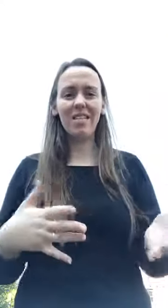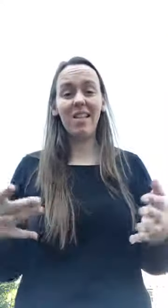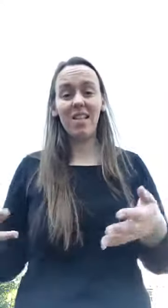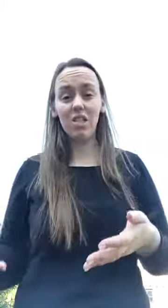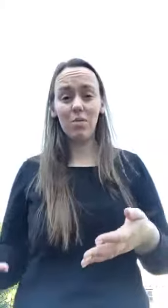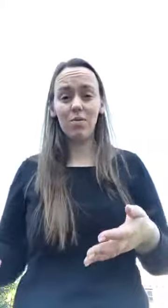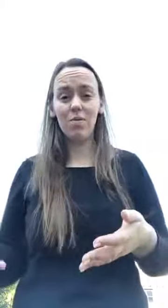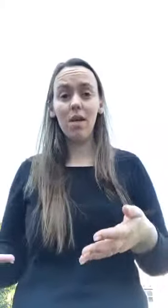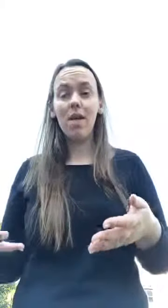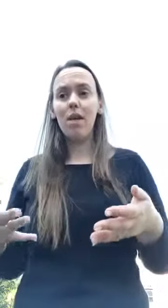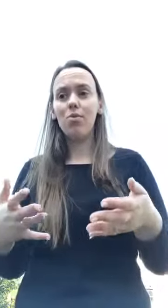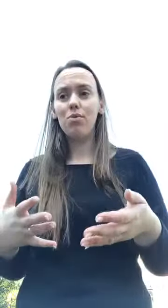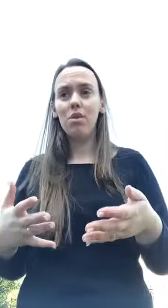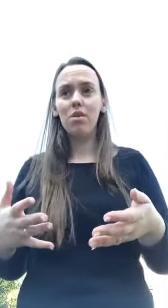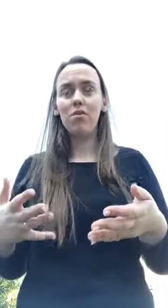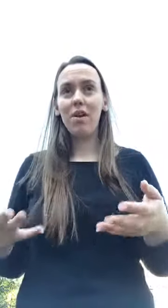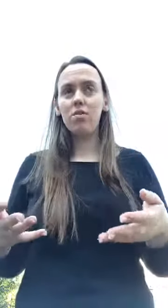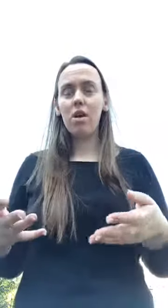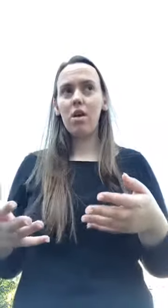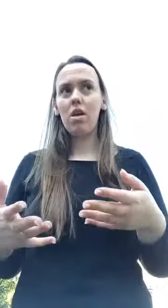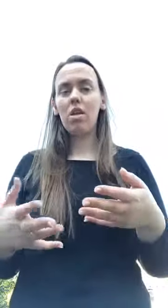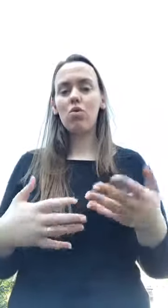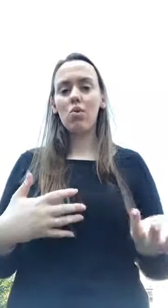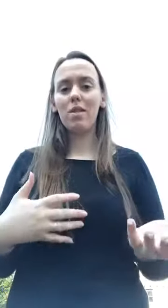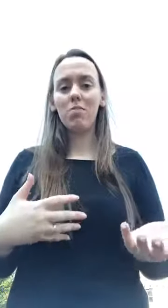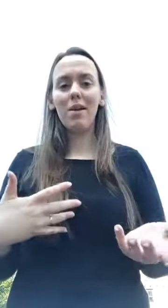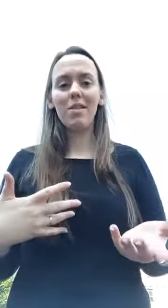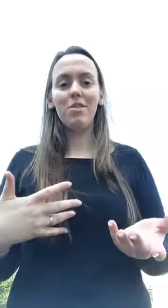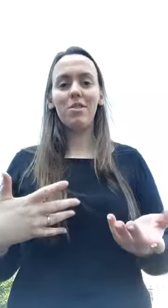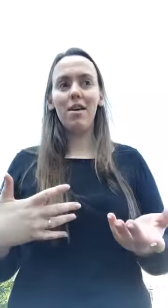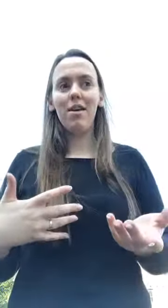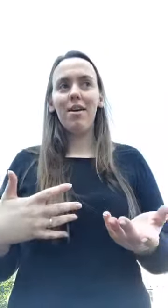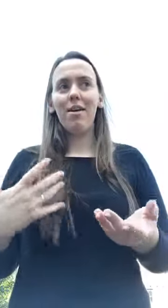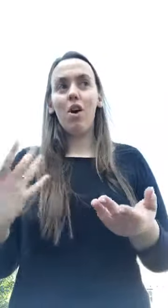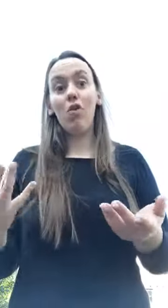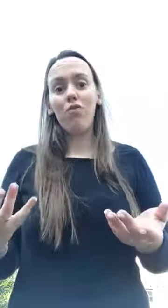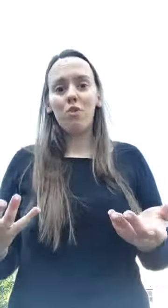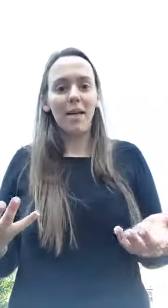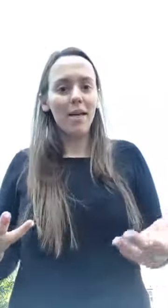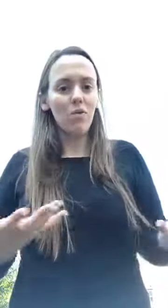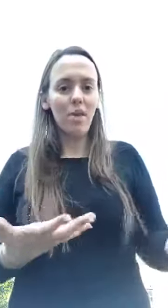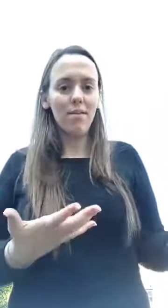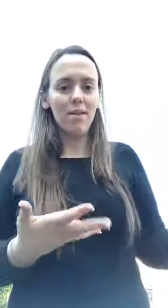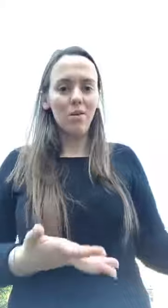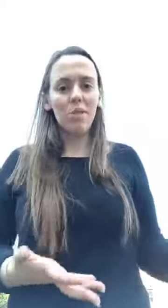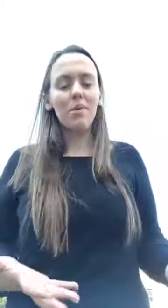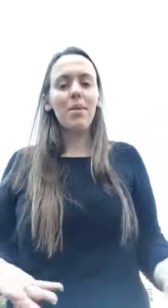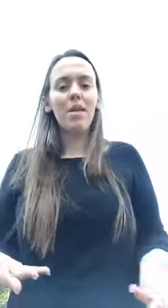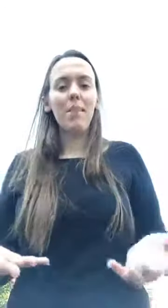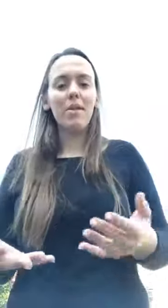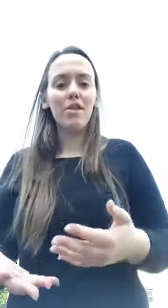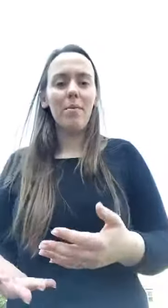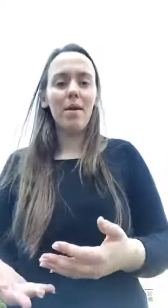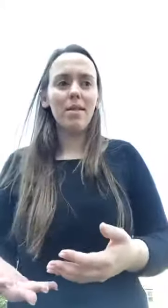e relaxamento, porque de facto é das coisas mais óbvias para quem conhece aromaterapia, mas também